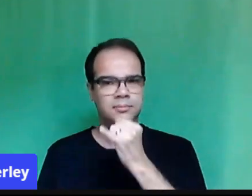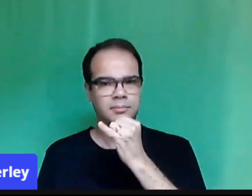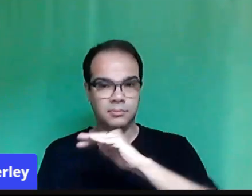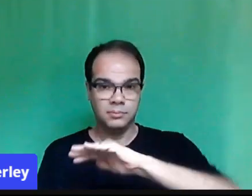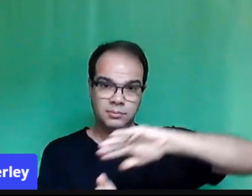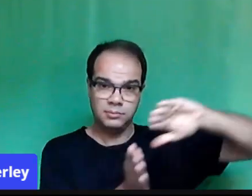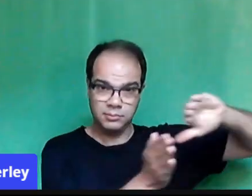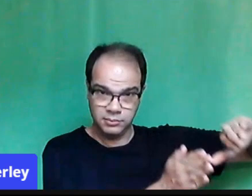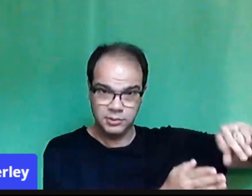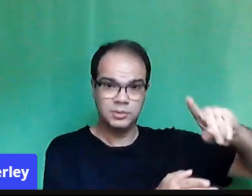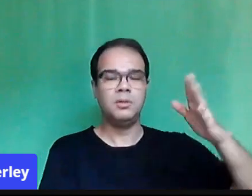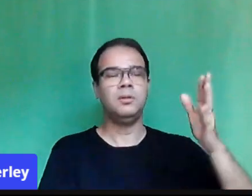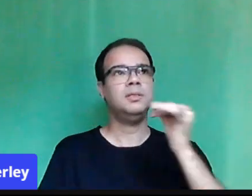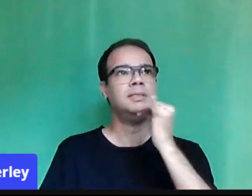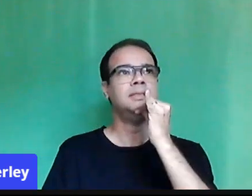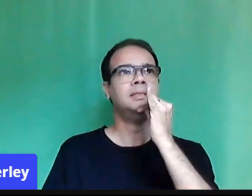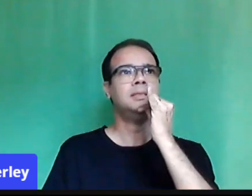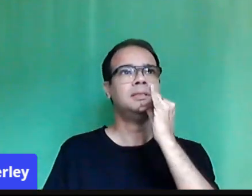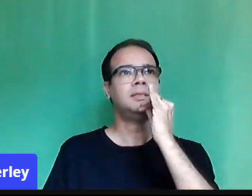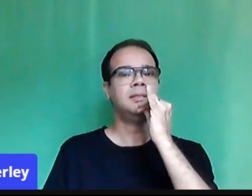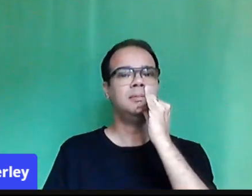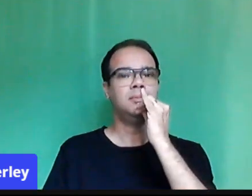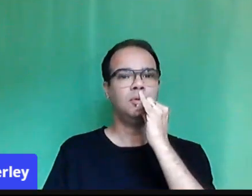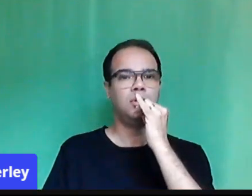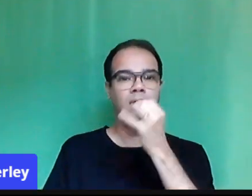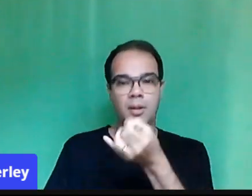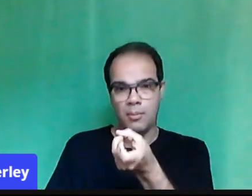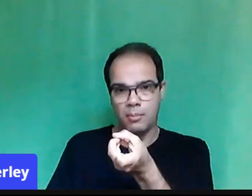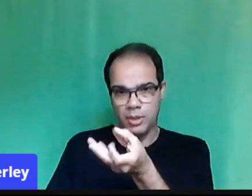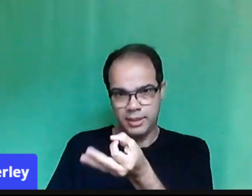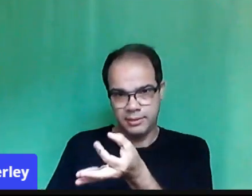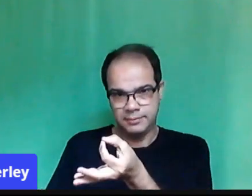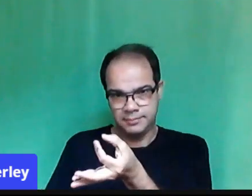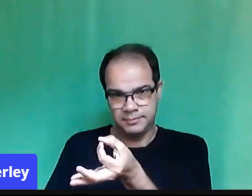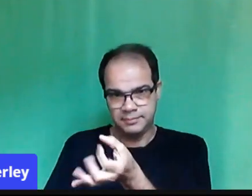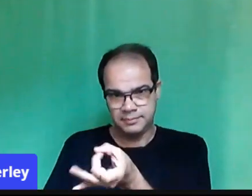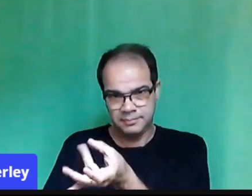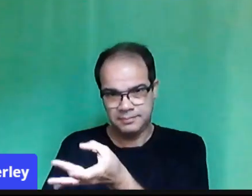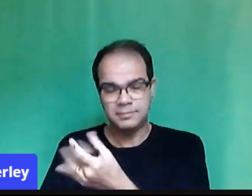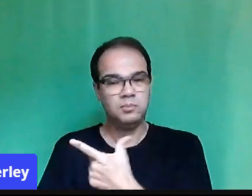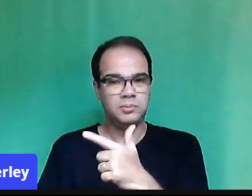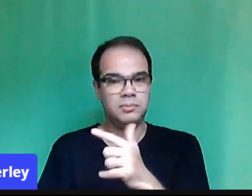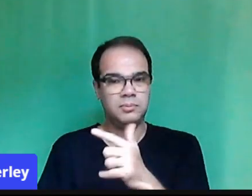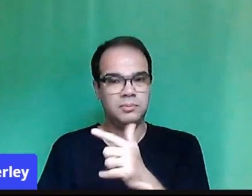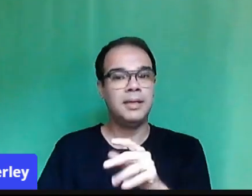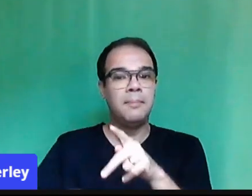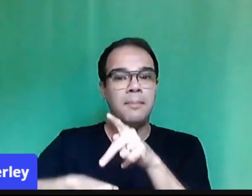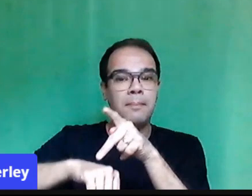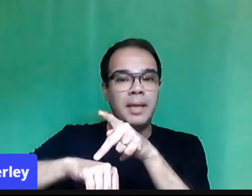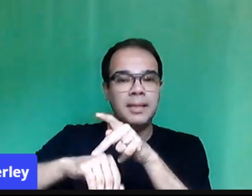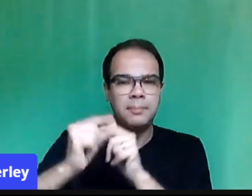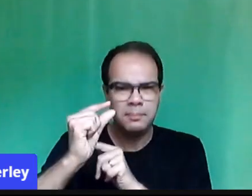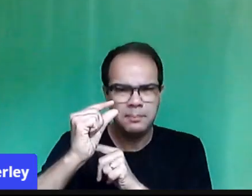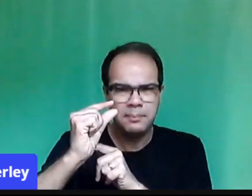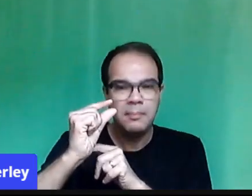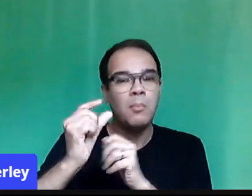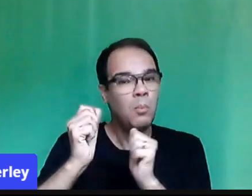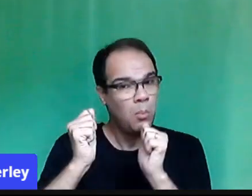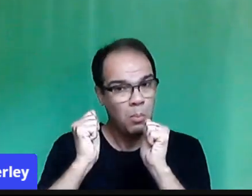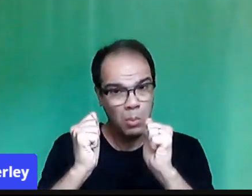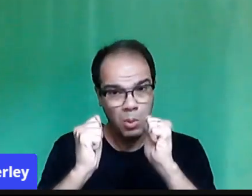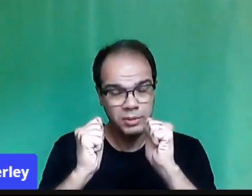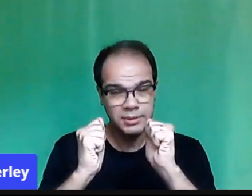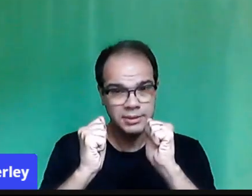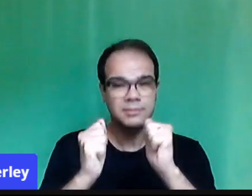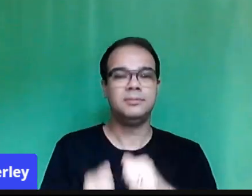Ele pode trabalhar com a folha da árvore que está disponível, esses recursos naturais que tem uns montes, o pauzinho. Gente, não é